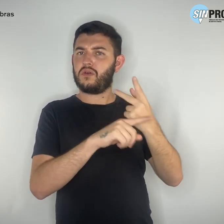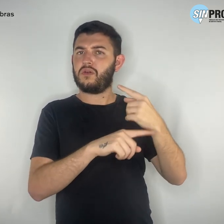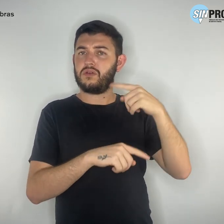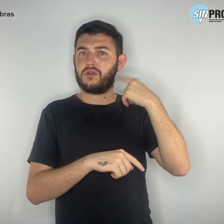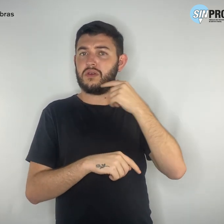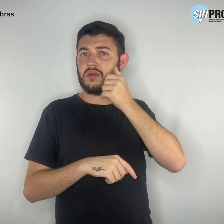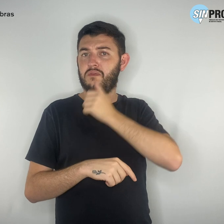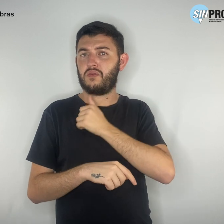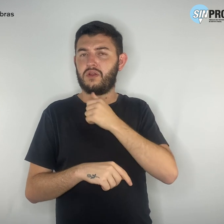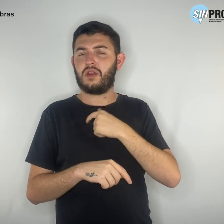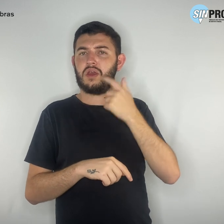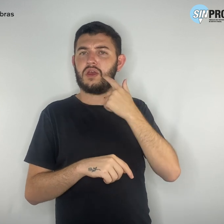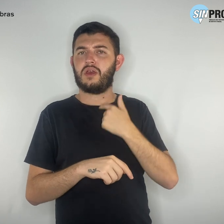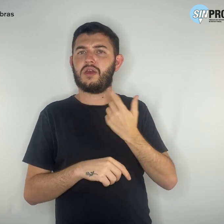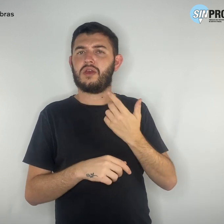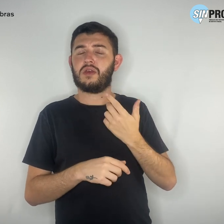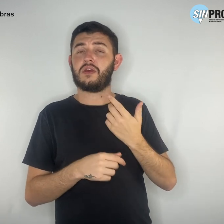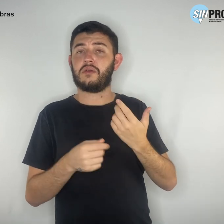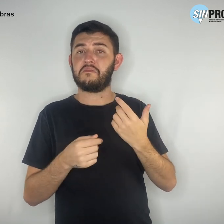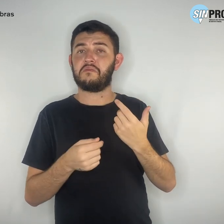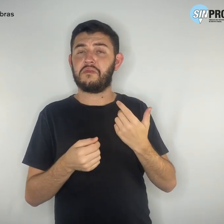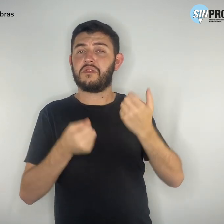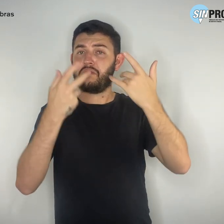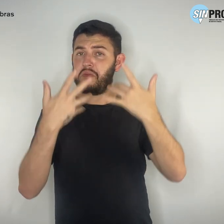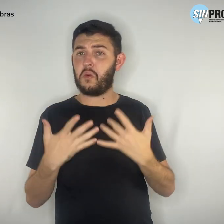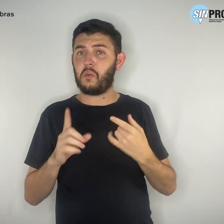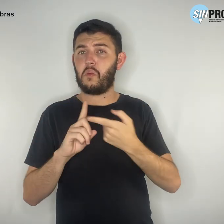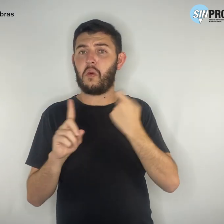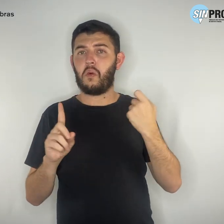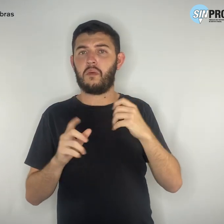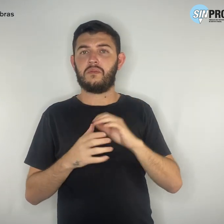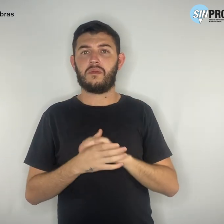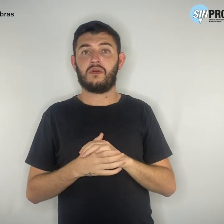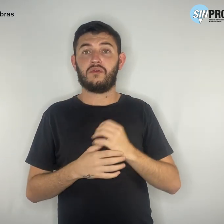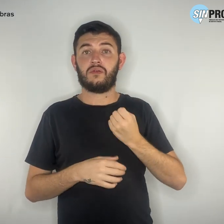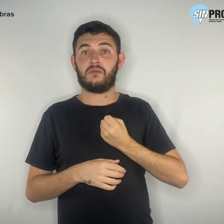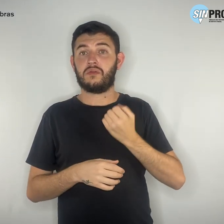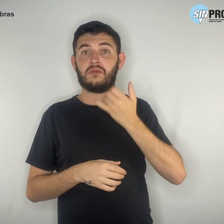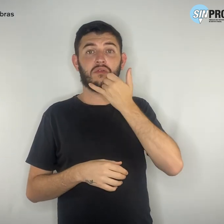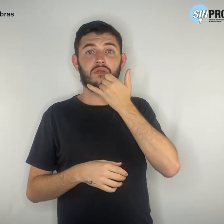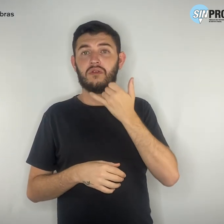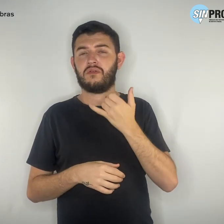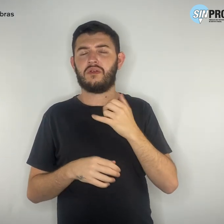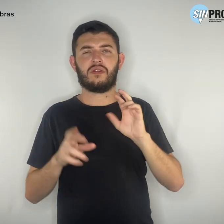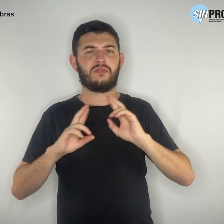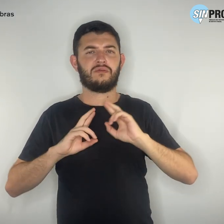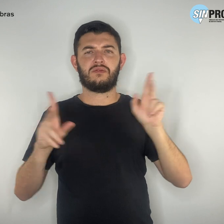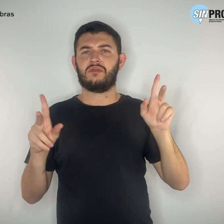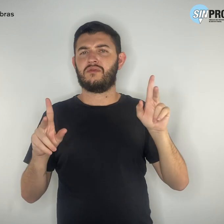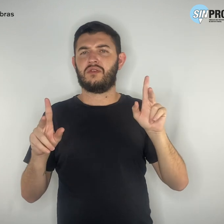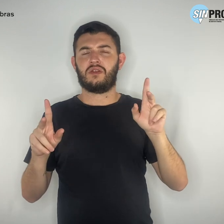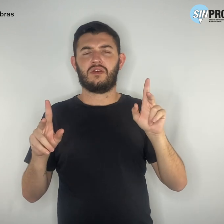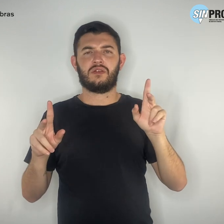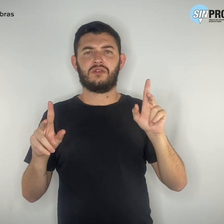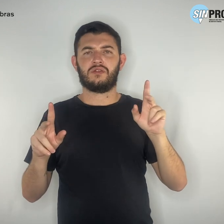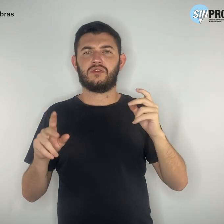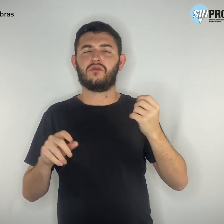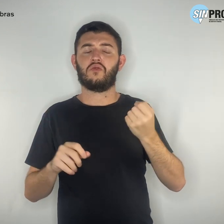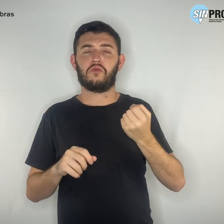que me atendeu me disse ser golpe. O telefone era totalmente diferente dos telefones do escritório.